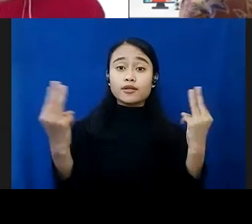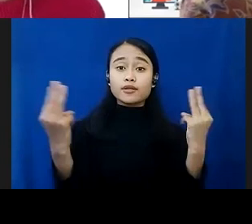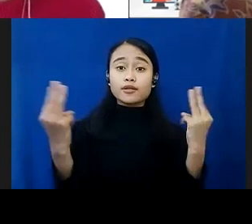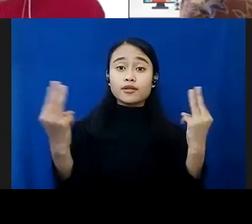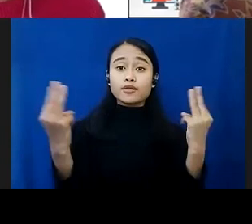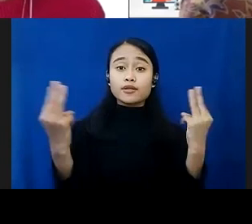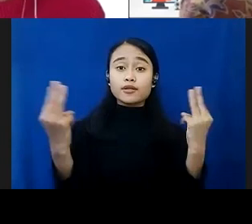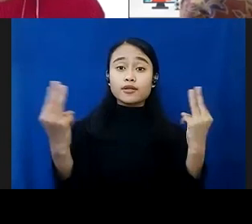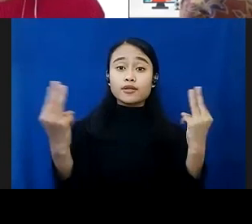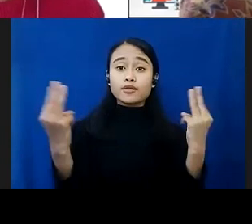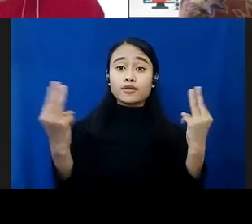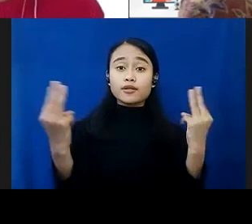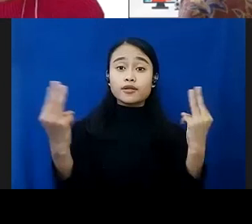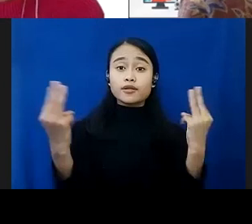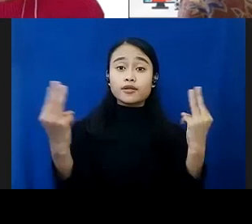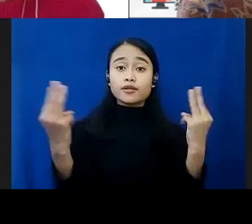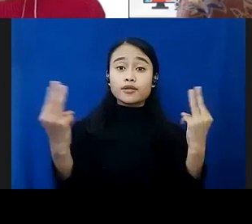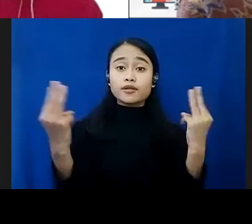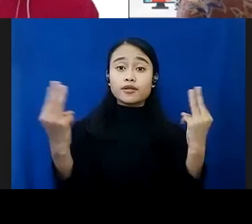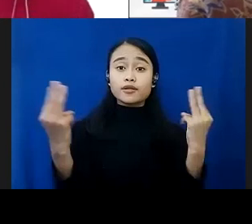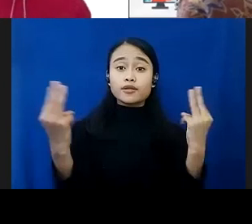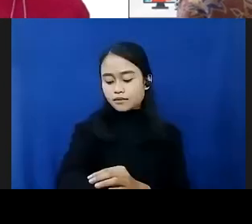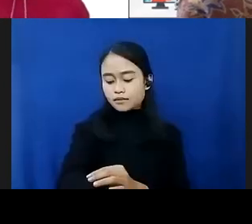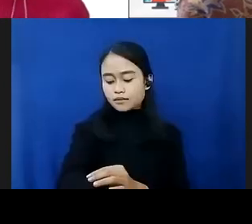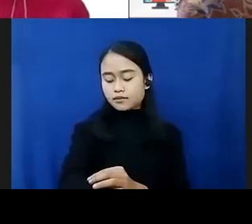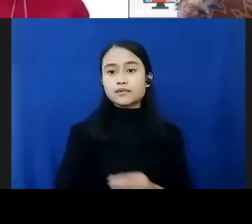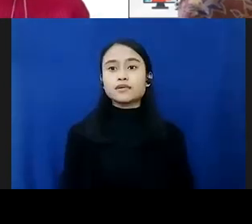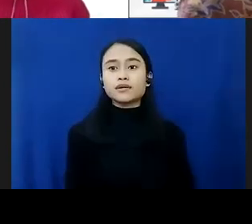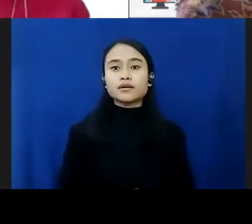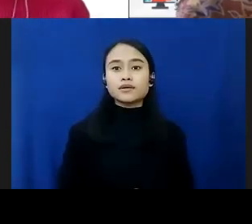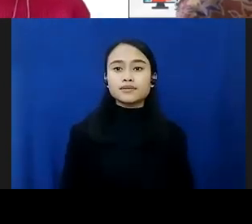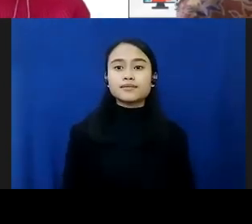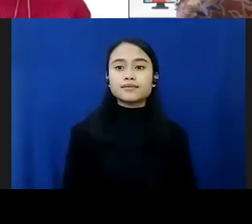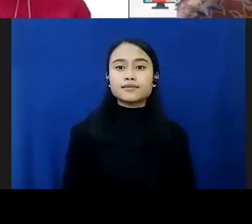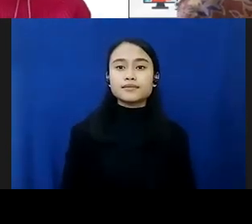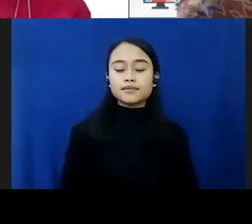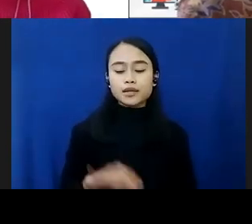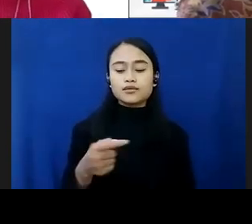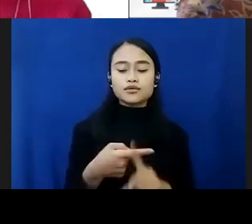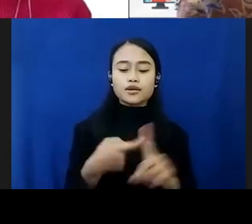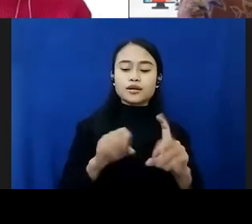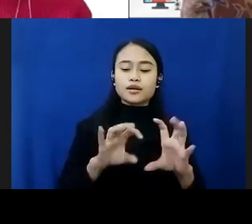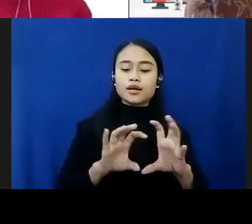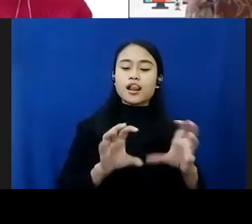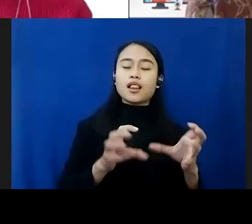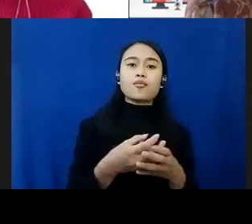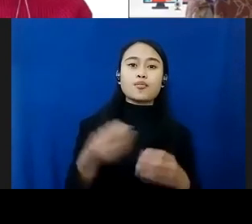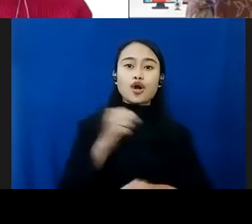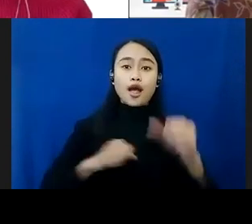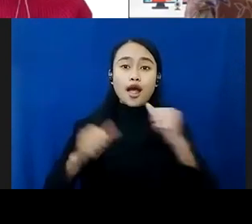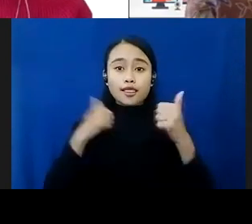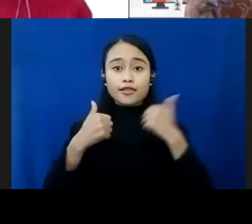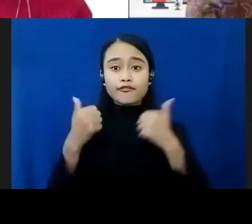tidak dilakukan tidak diperbaikin saya khawatir akan ada gugatan plus action dari kelompok aktivis anak jika